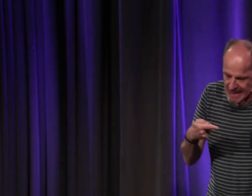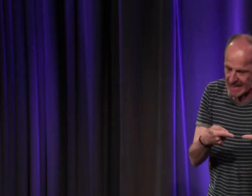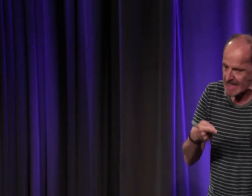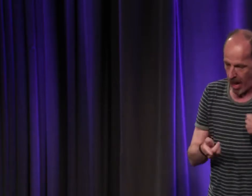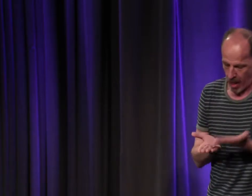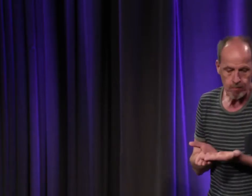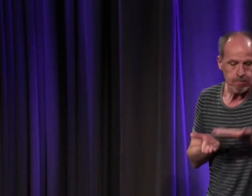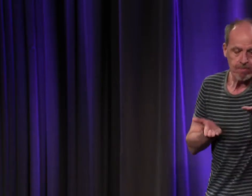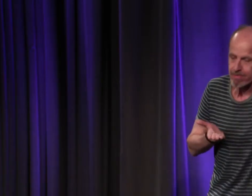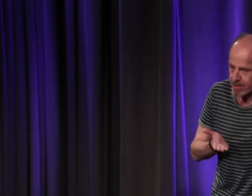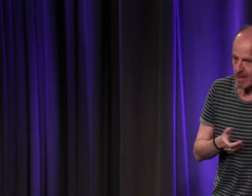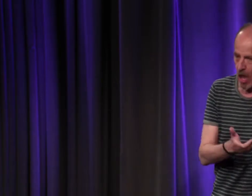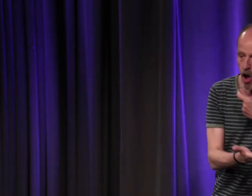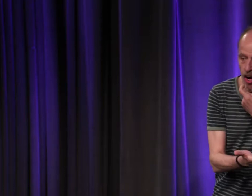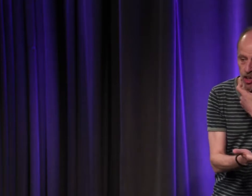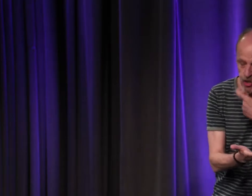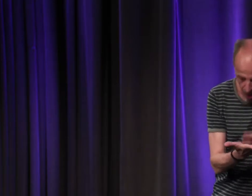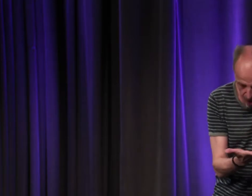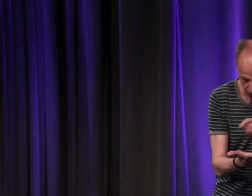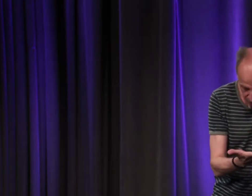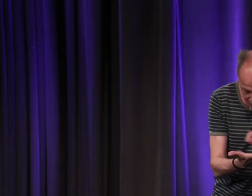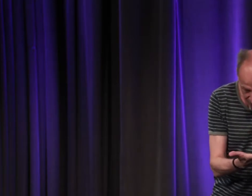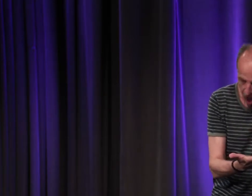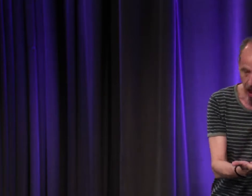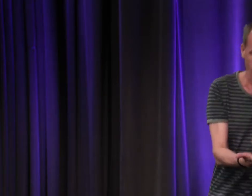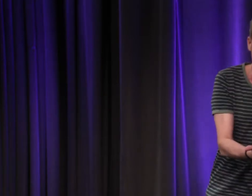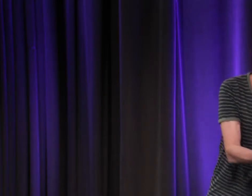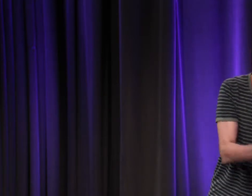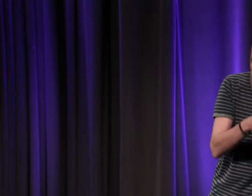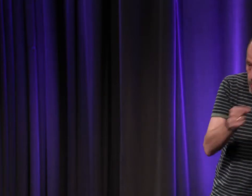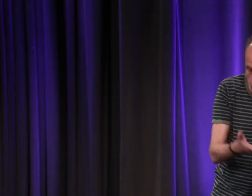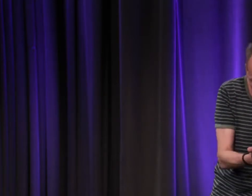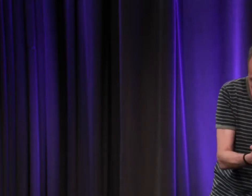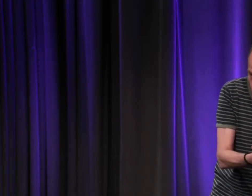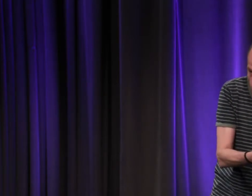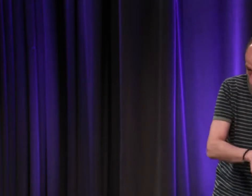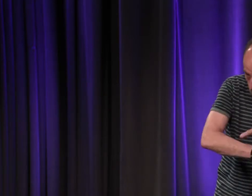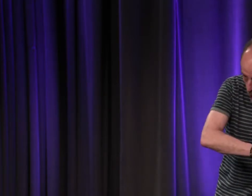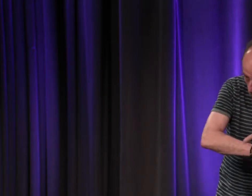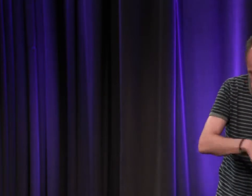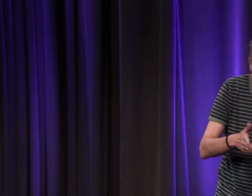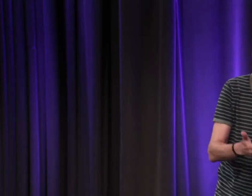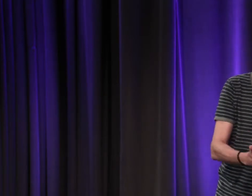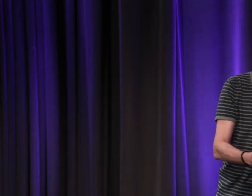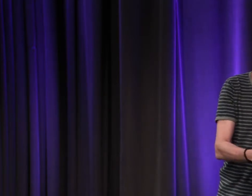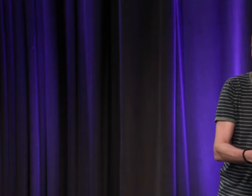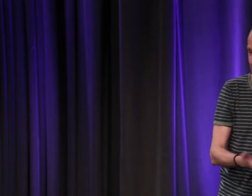samouraïs sourds le problème ça a été les traductions qui ont été compliquées on a beaucoup de traductions en anglais qui ont par la suite été traduites